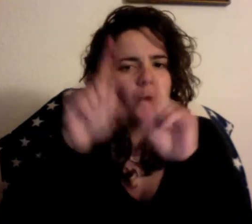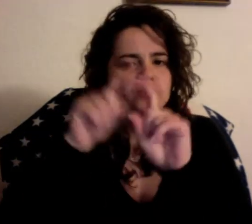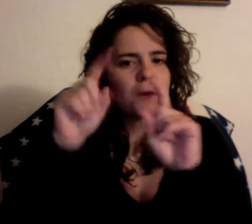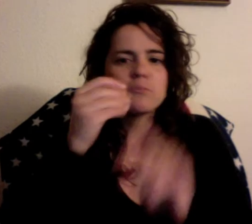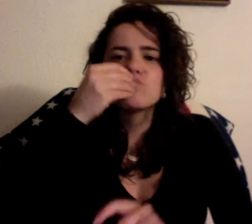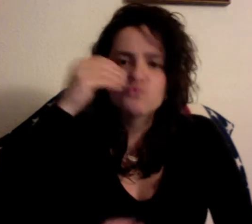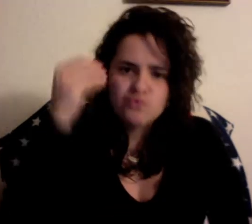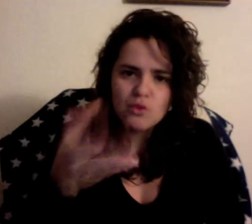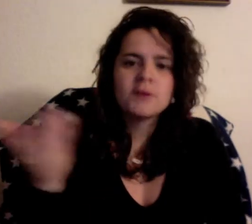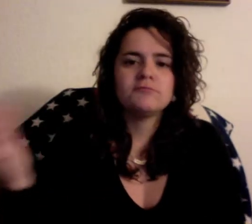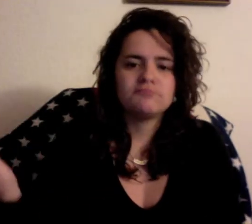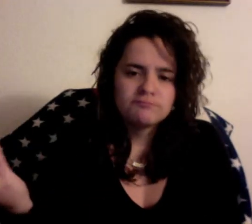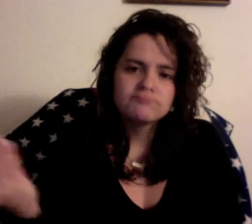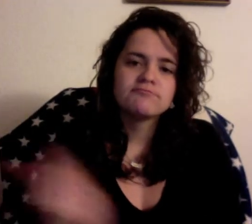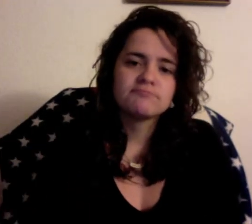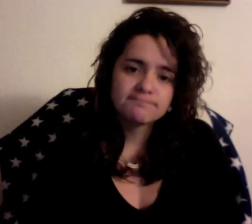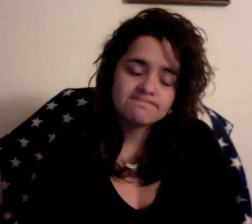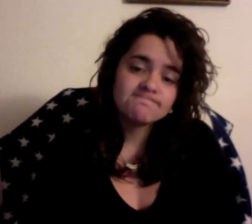El perfil parece que tú estás mano pequeña de la casa.